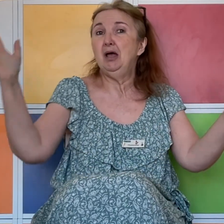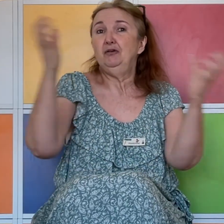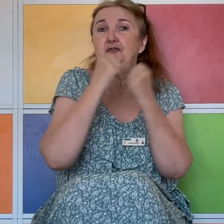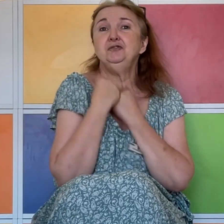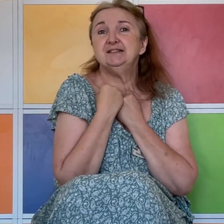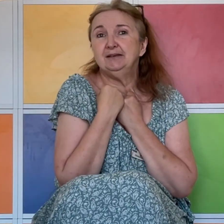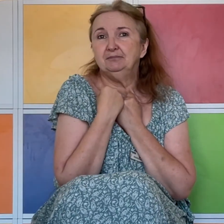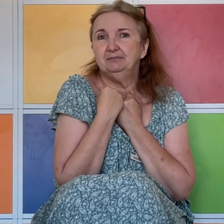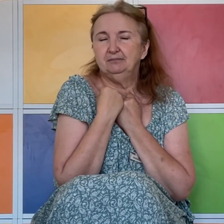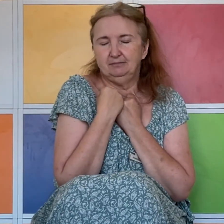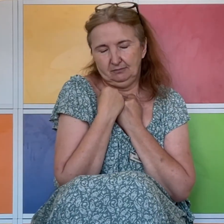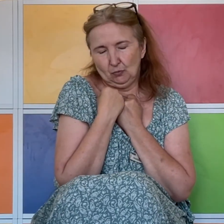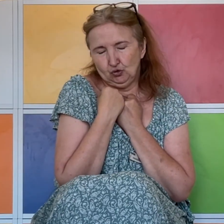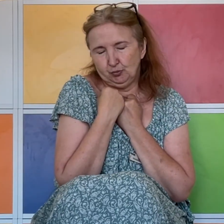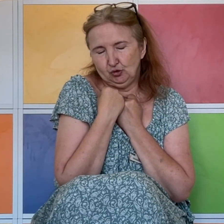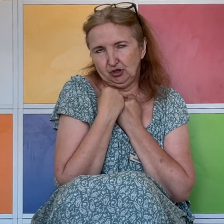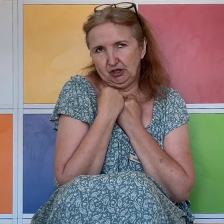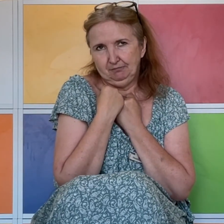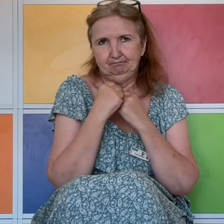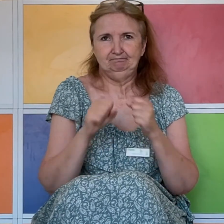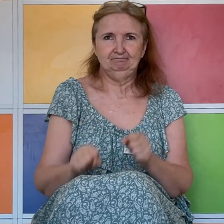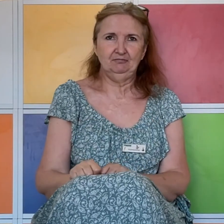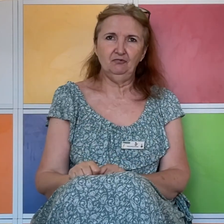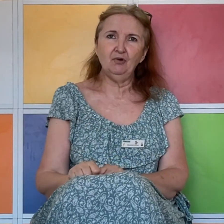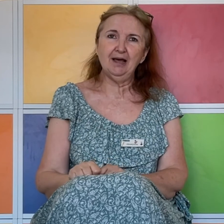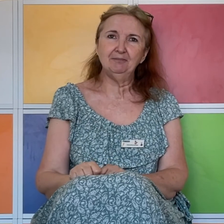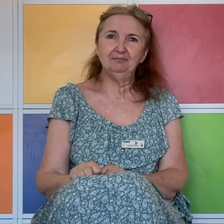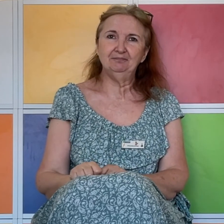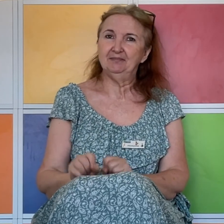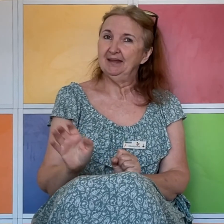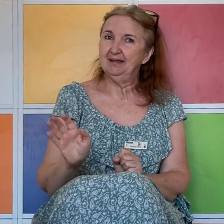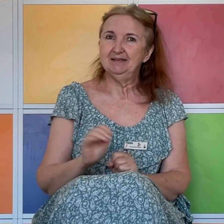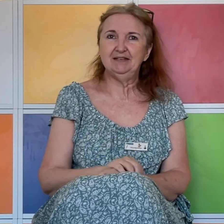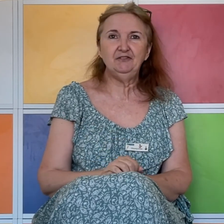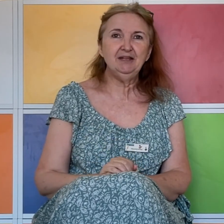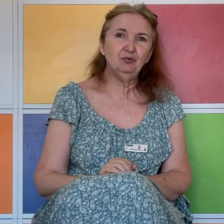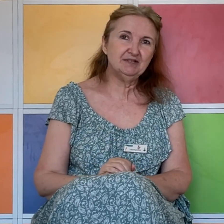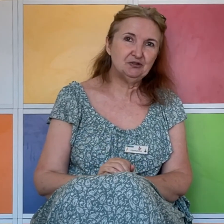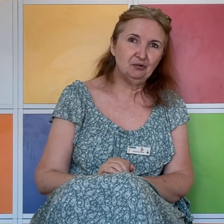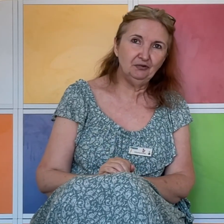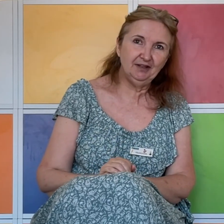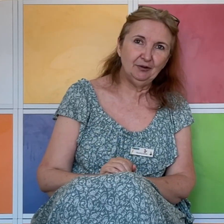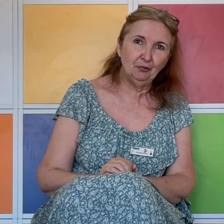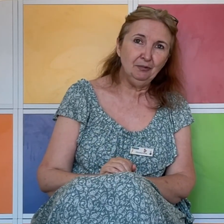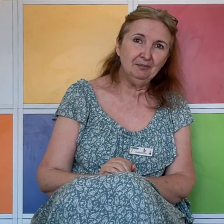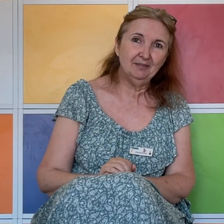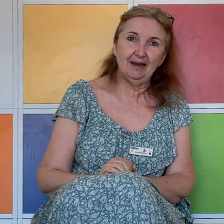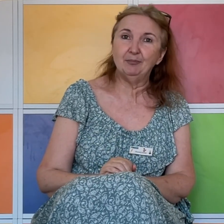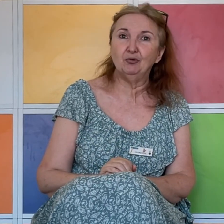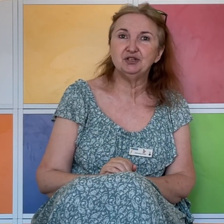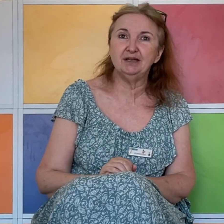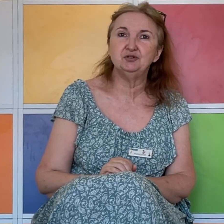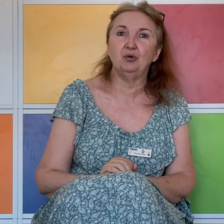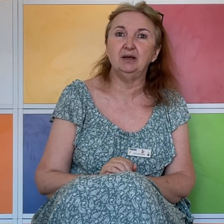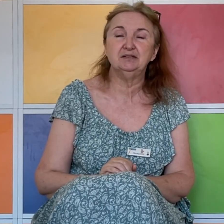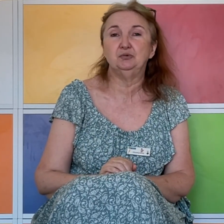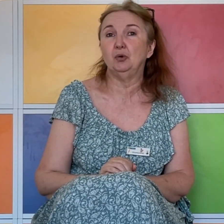Foncée. Une sauf turcie. Voilà. C'est fini pour cette seconde vidéo. La prochaine sera sur